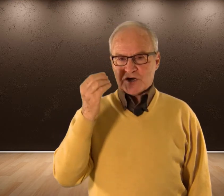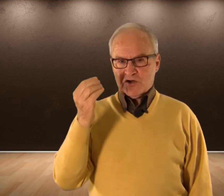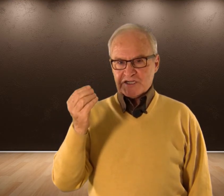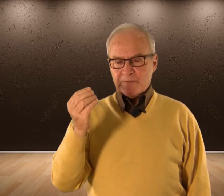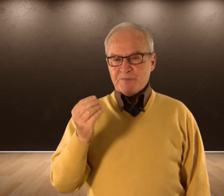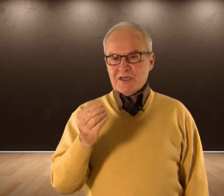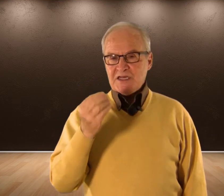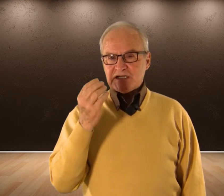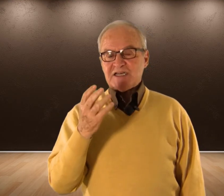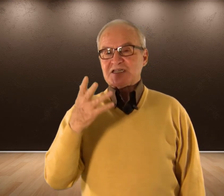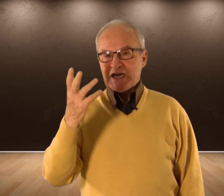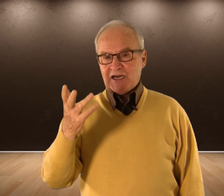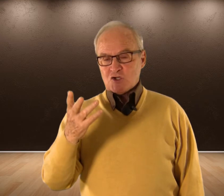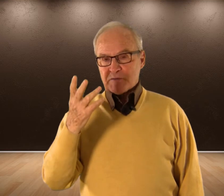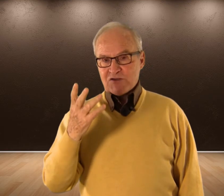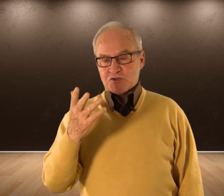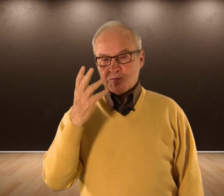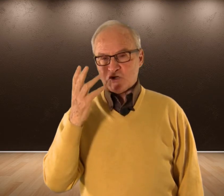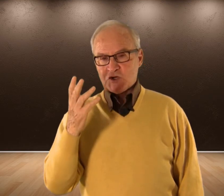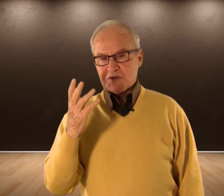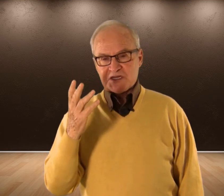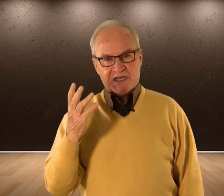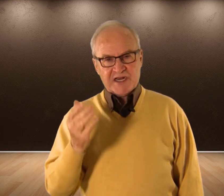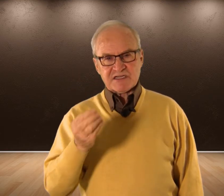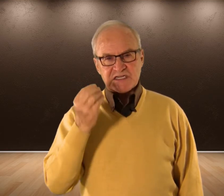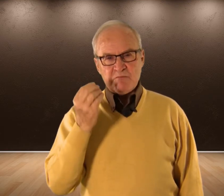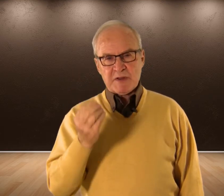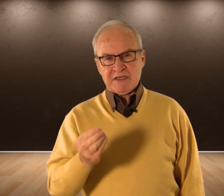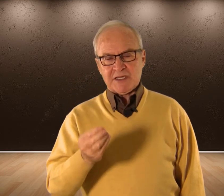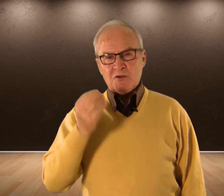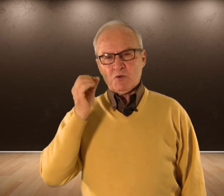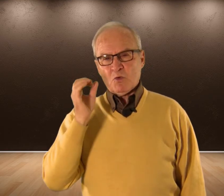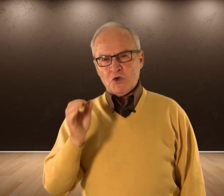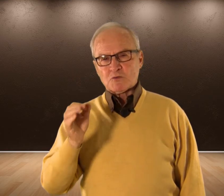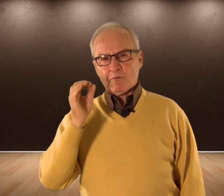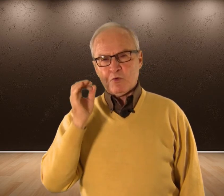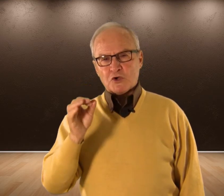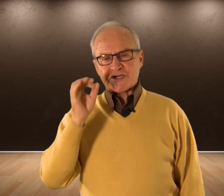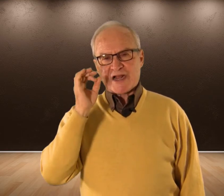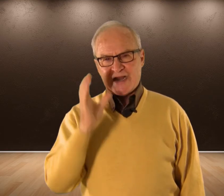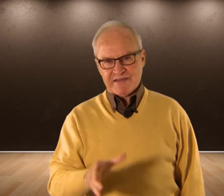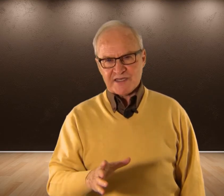errores Y se echaran En los brazos De muchos hombres Que eran Simplemente Unos Puros Canallas